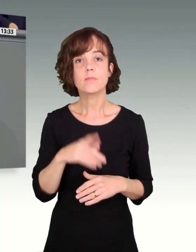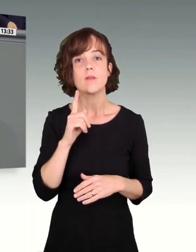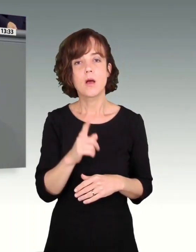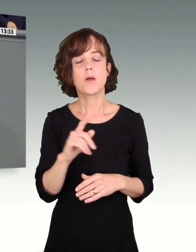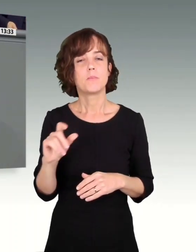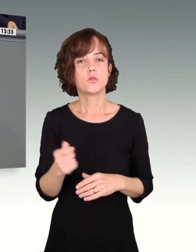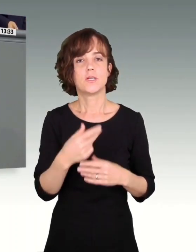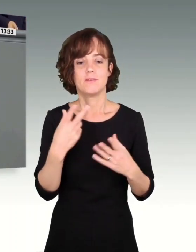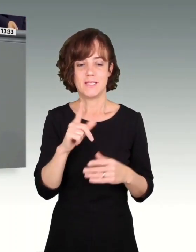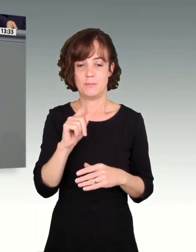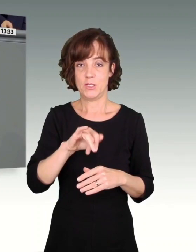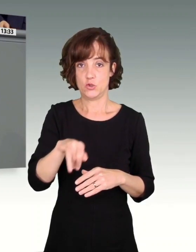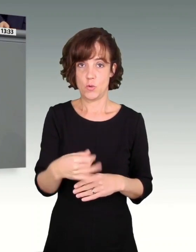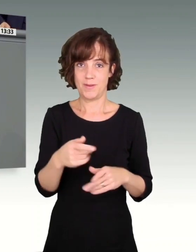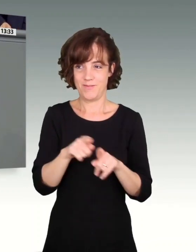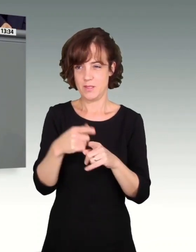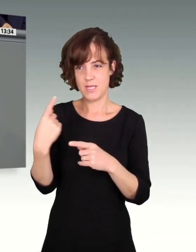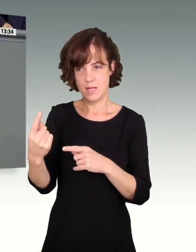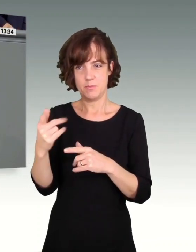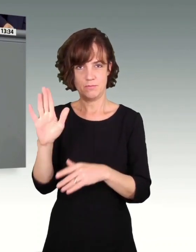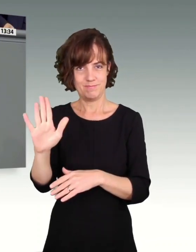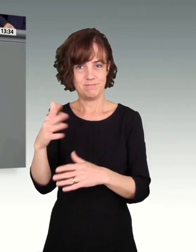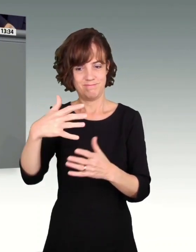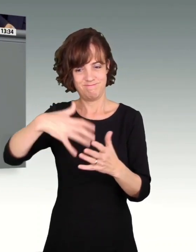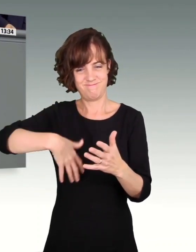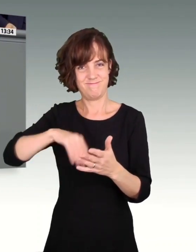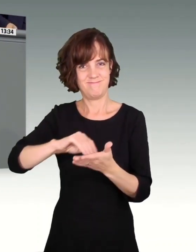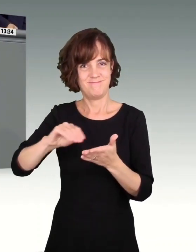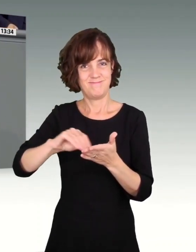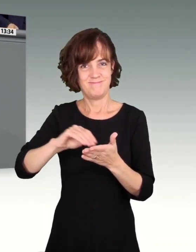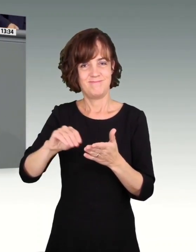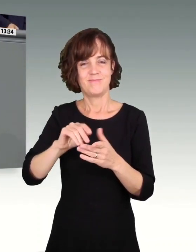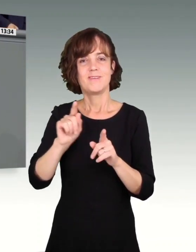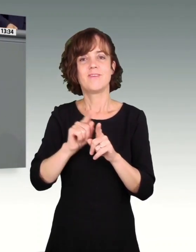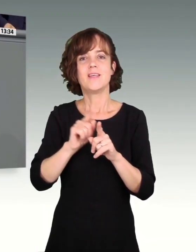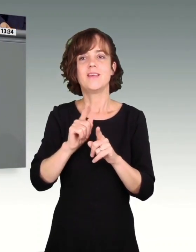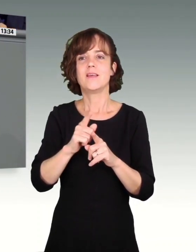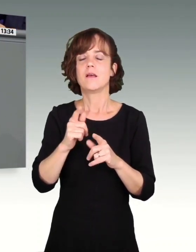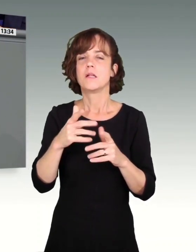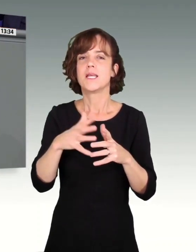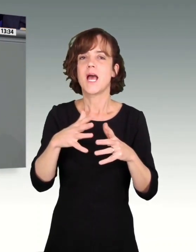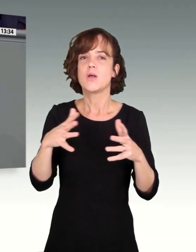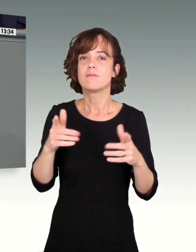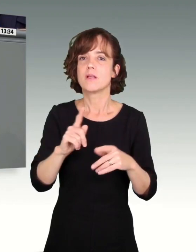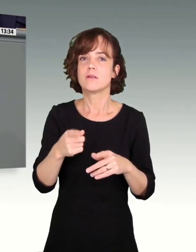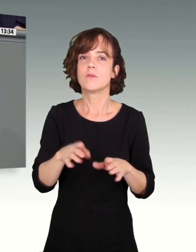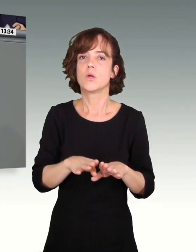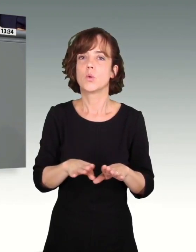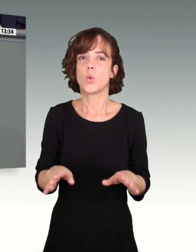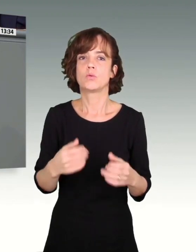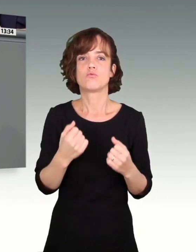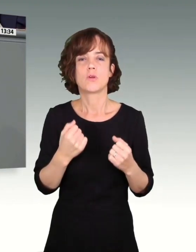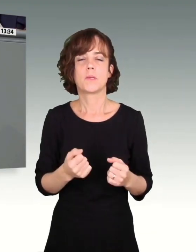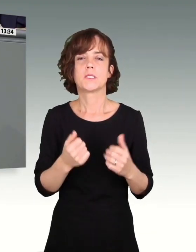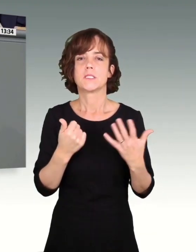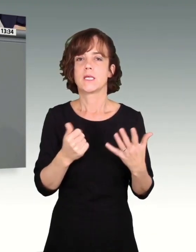allen Dingen, die Minijobs, wie Sie suggerieren in Ihrem Antrag, werden nicht ausgeweitet, sondern die sind rund stabil, rund bei